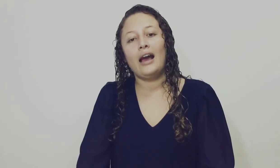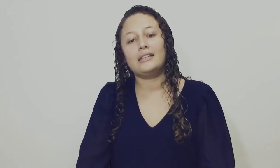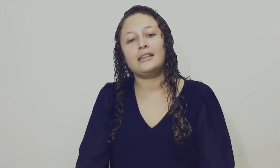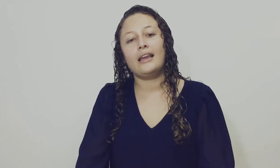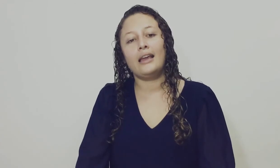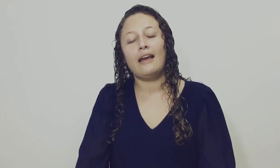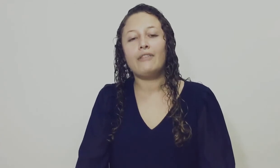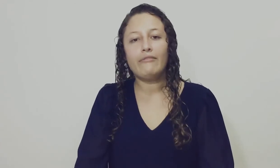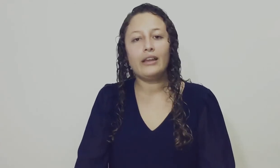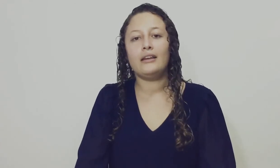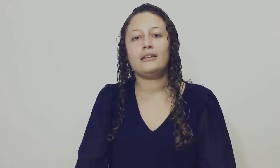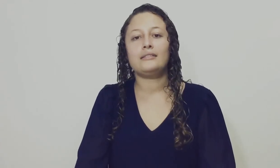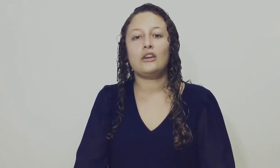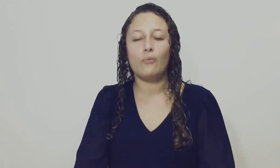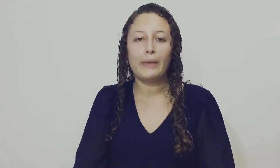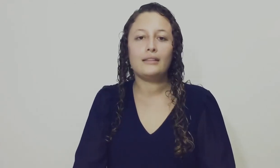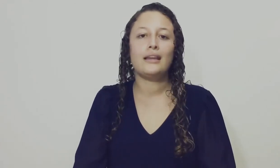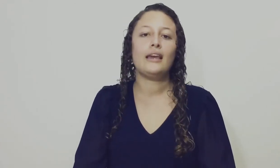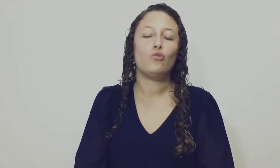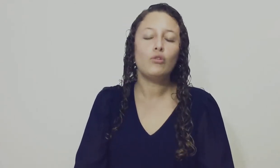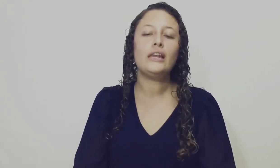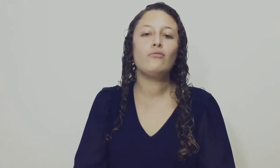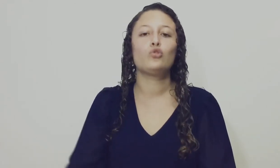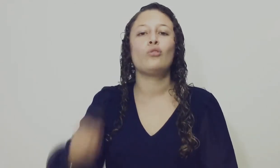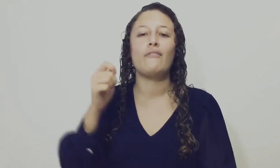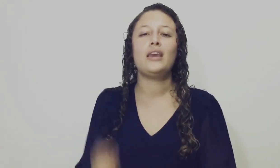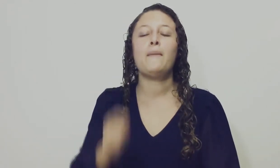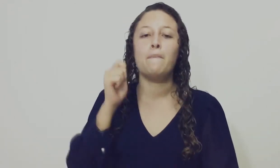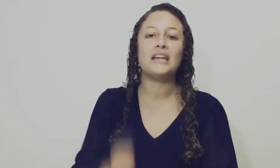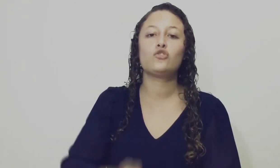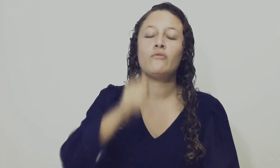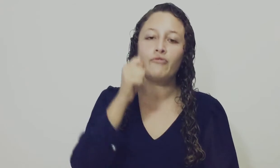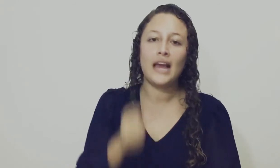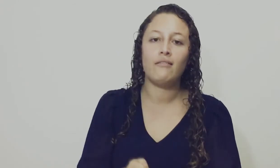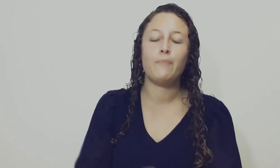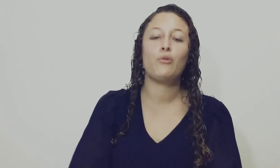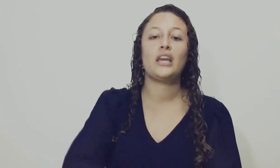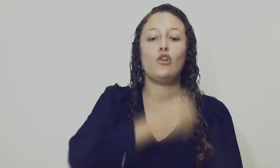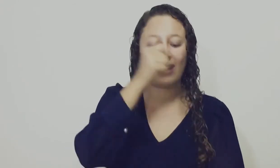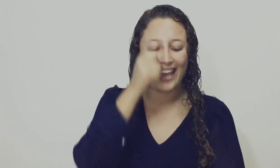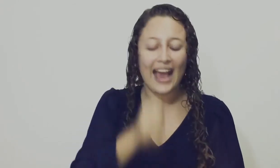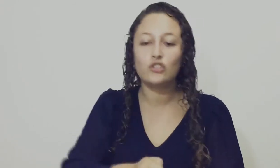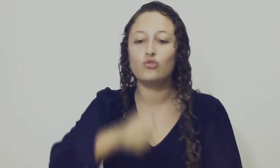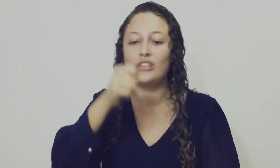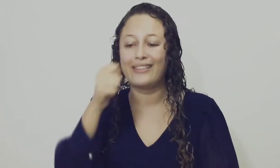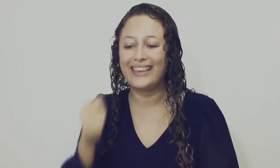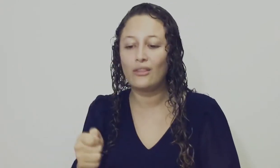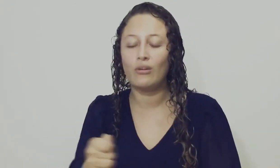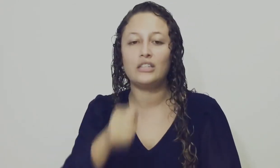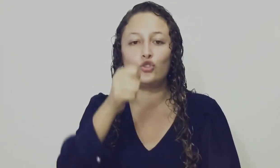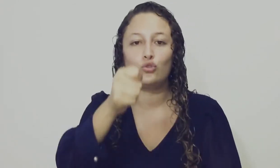Hace Que la Biblia Se convierta En un libro Todavía Más confiable Porque lo que Ha